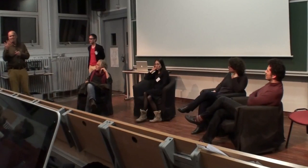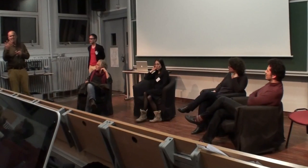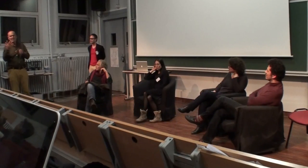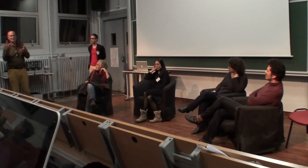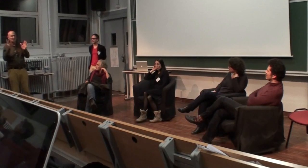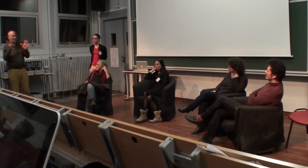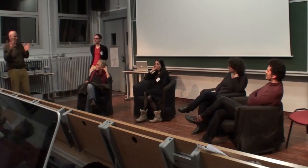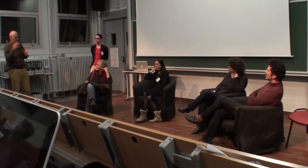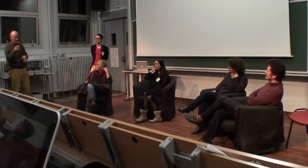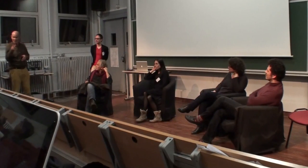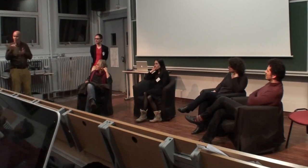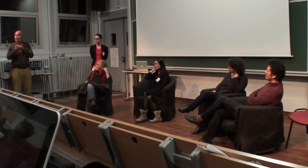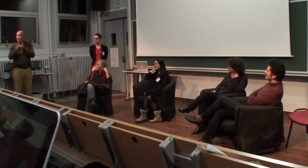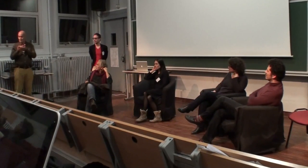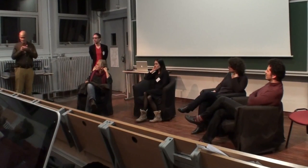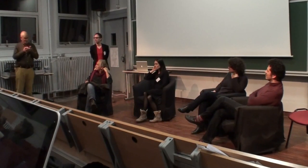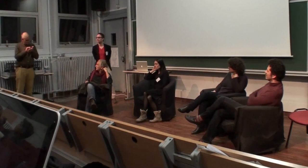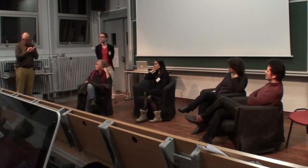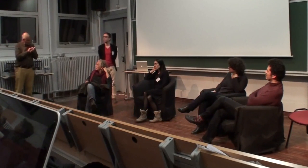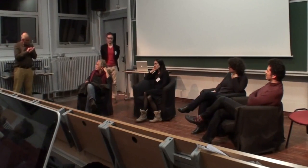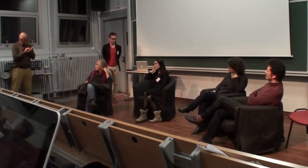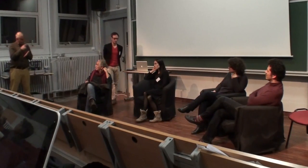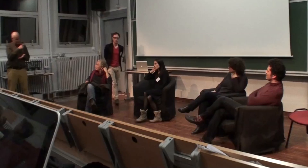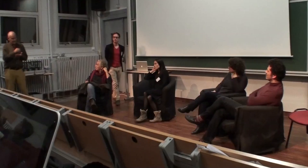il y a 5 ans, à peu près 8 ans, à New York,